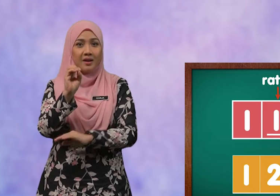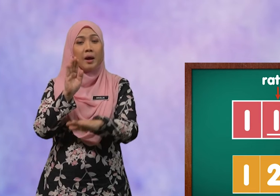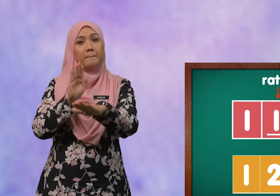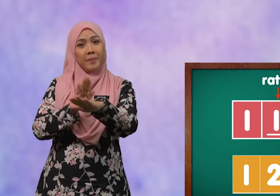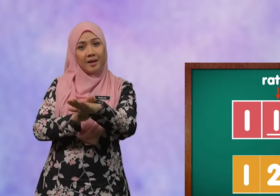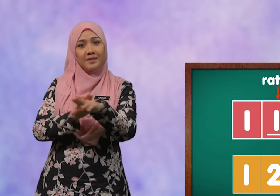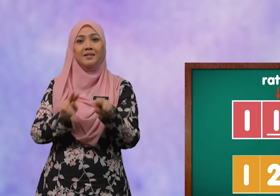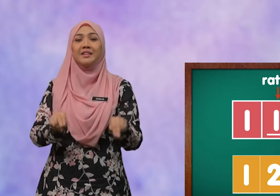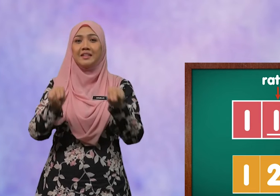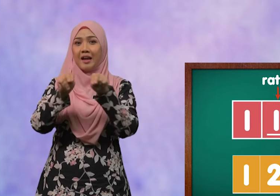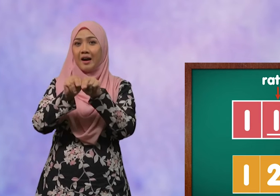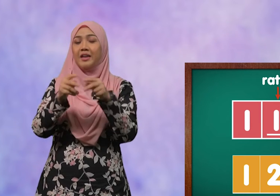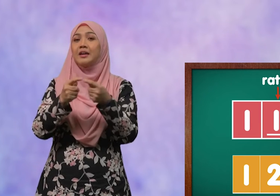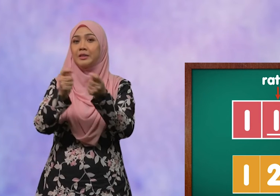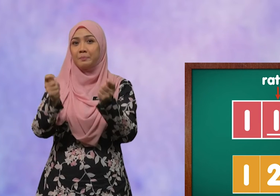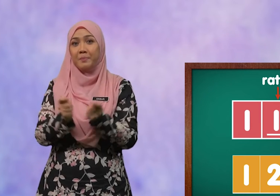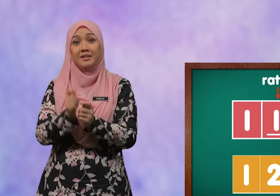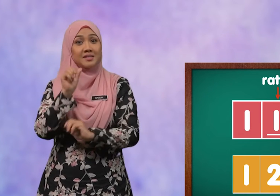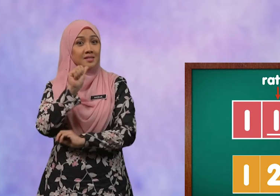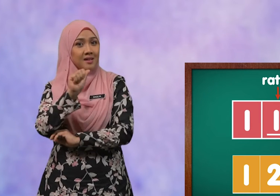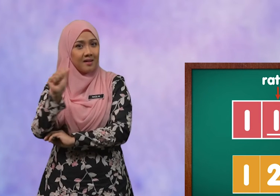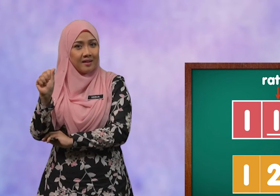pada nilai tempat puluh.